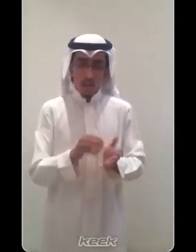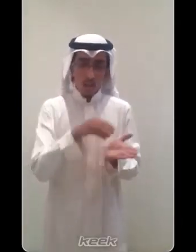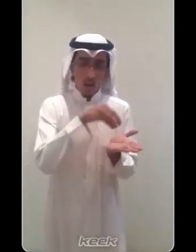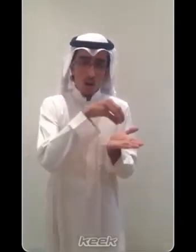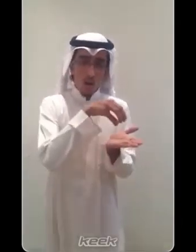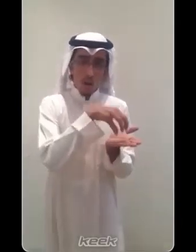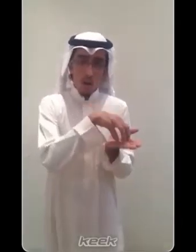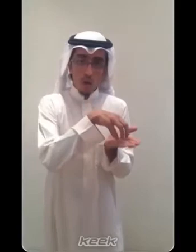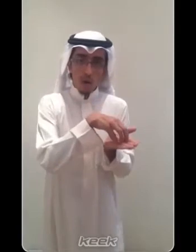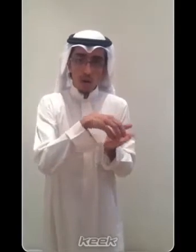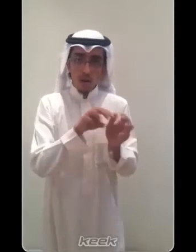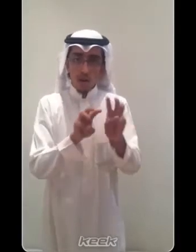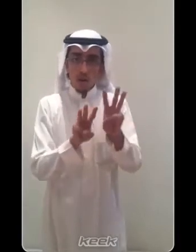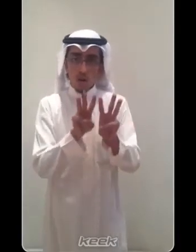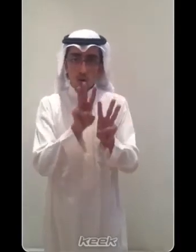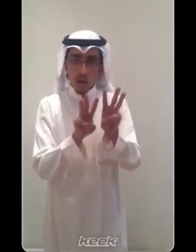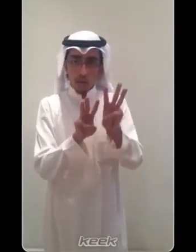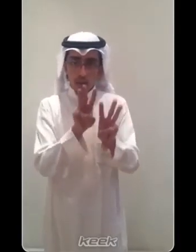موقع ويب